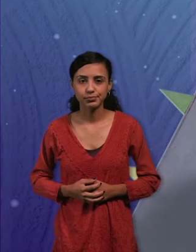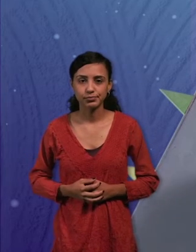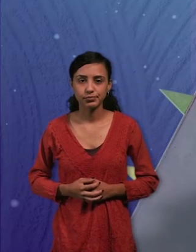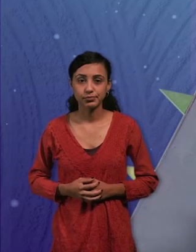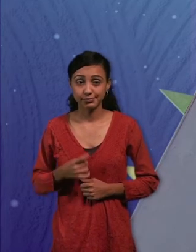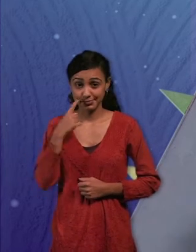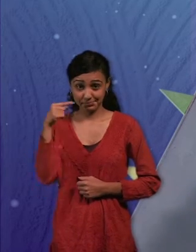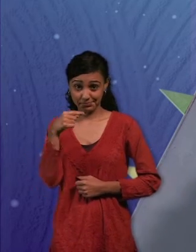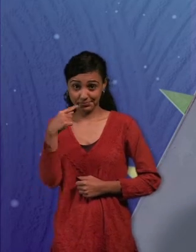está parado.